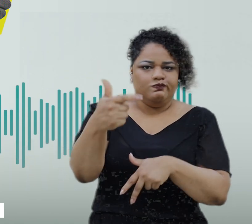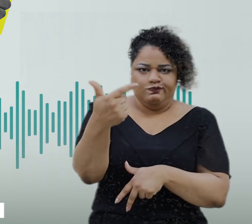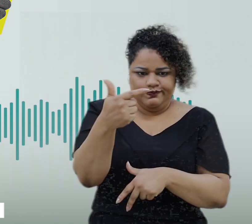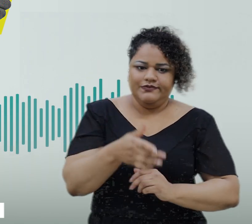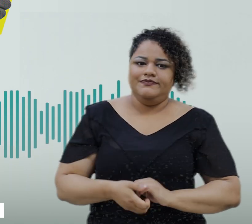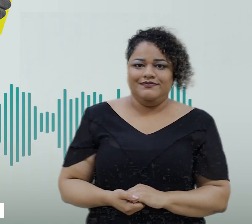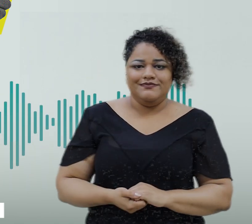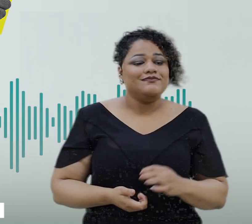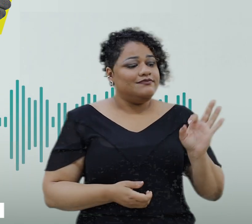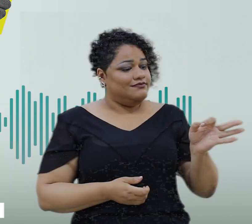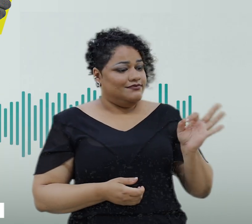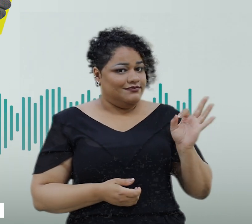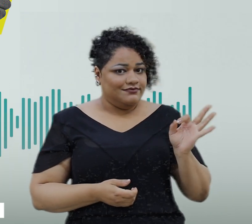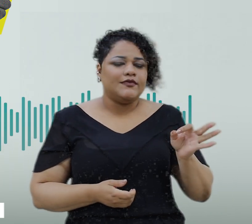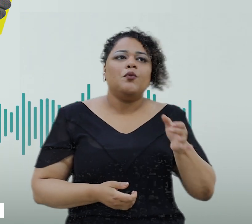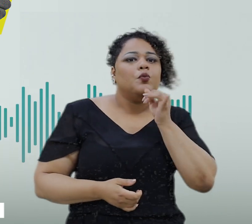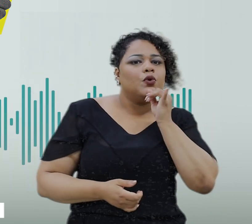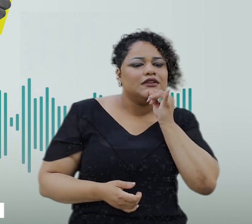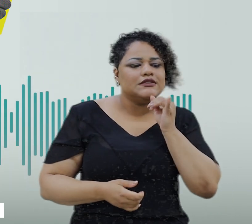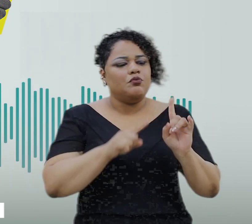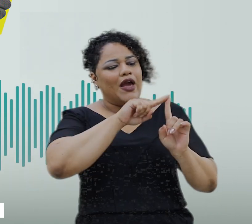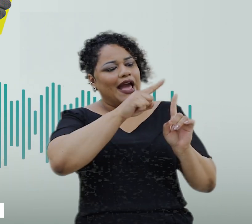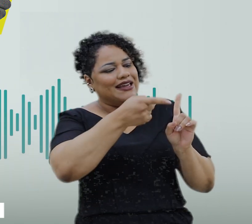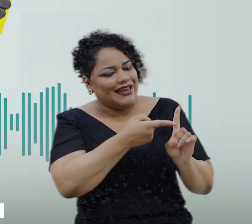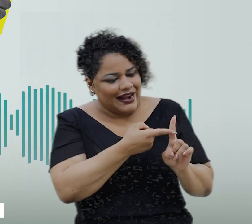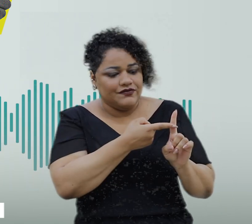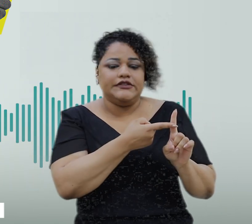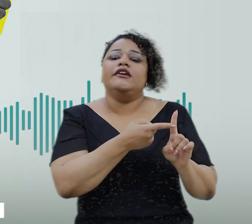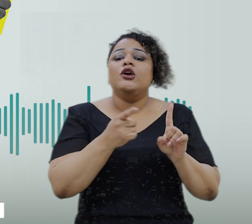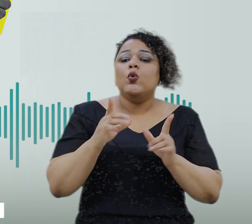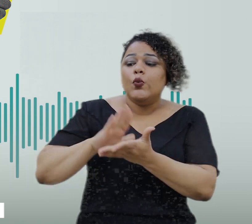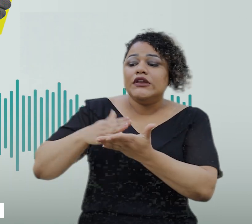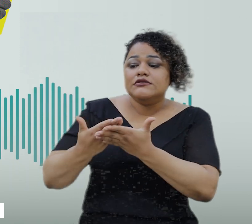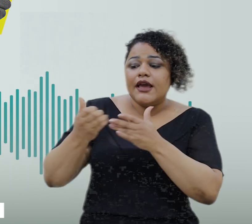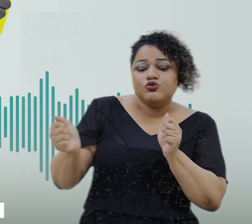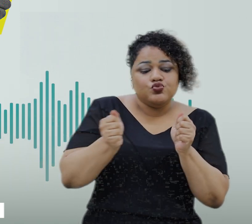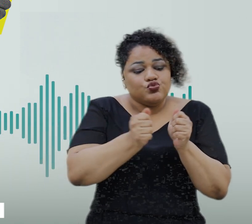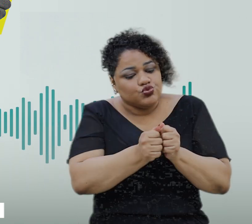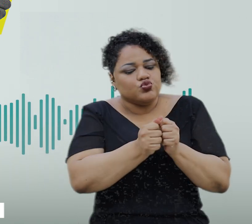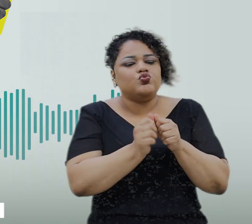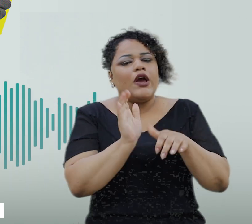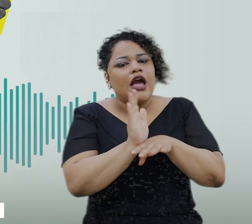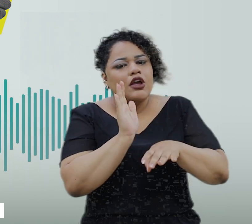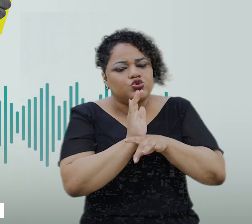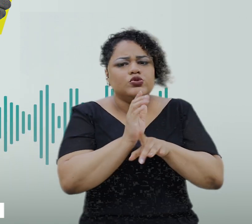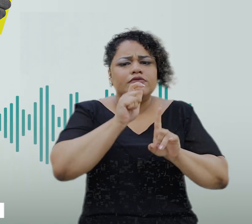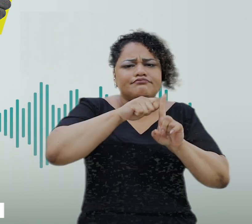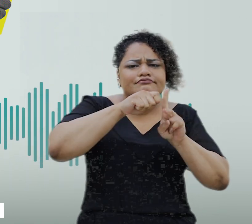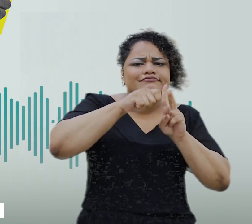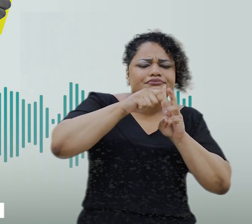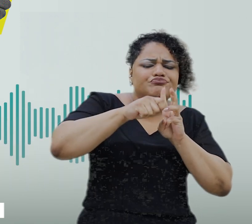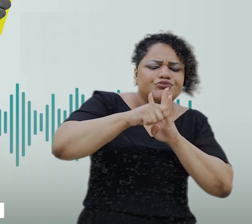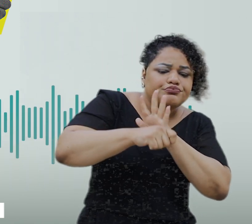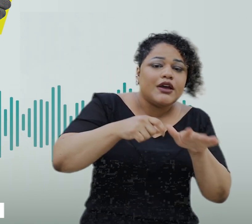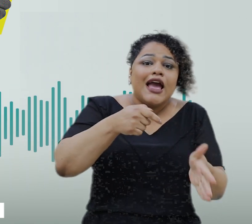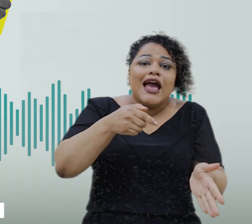mesmo, Carlos. No caso da gestante, por exemplo, a presença do intérprete auxilia desde o pré-natal até os cuidados no pós-parto,